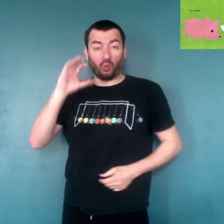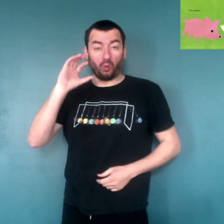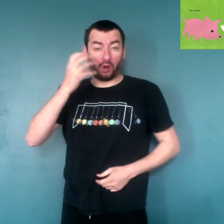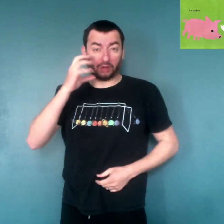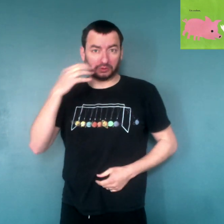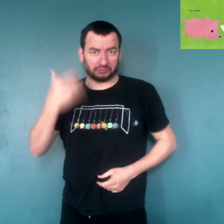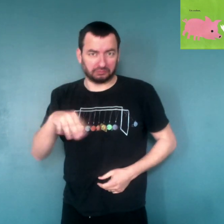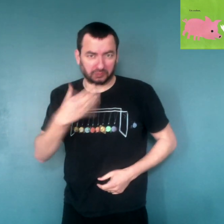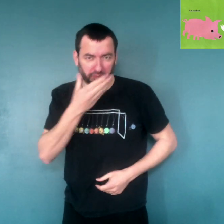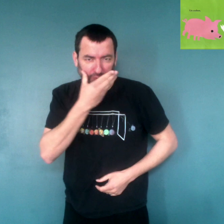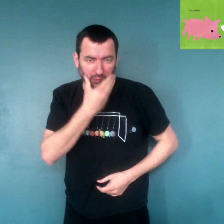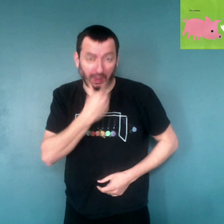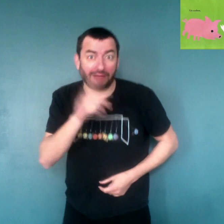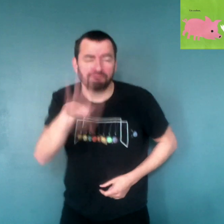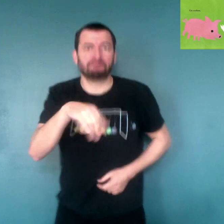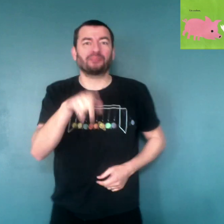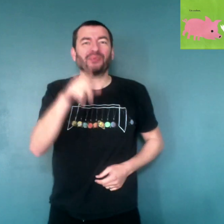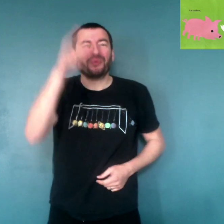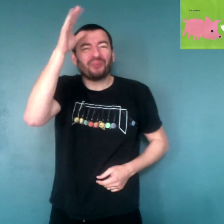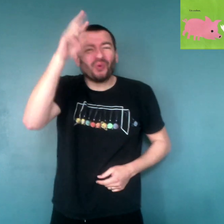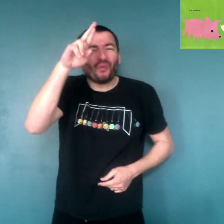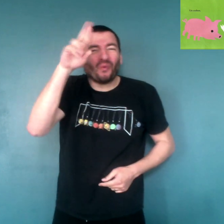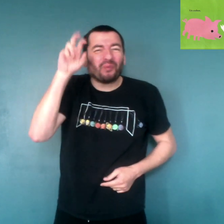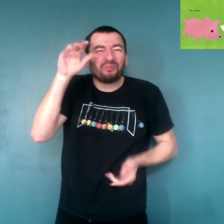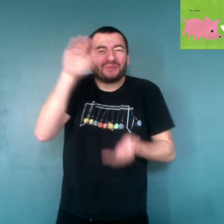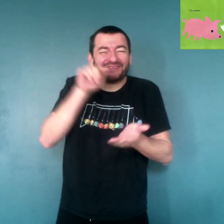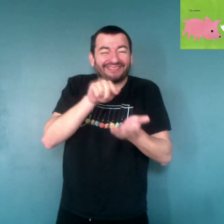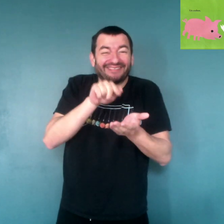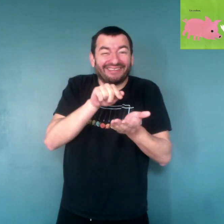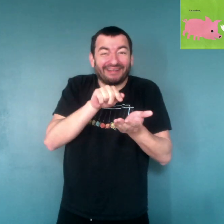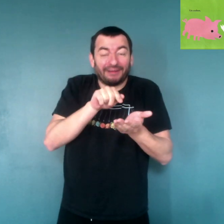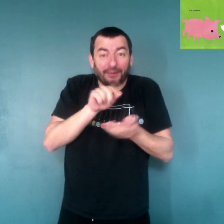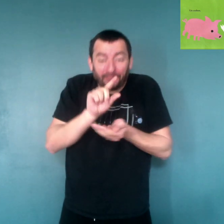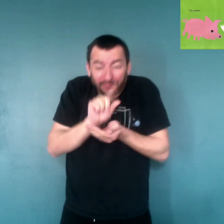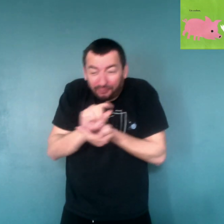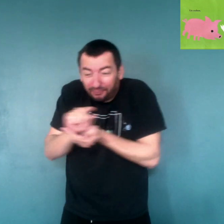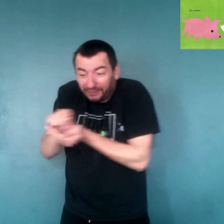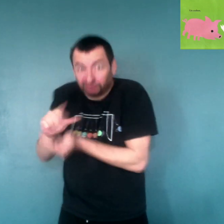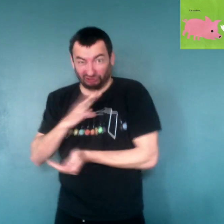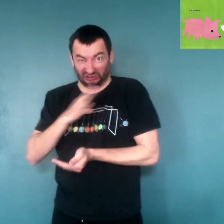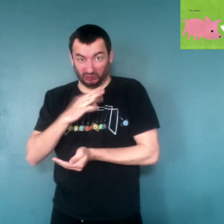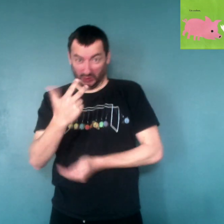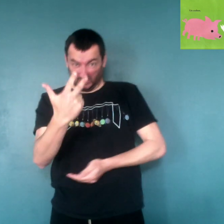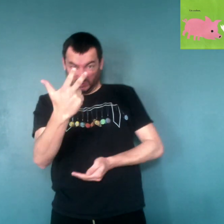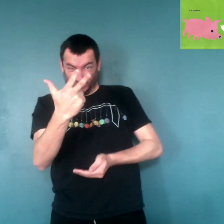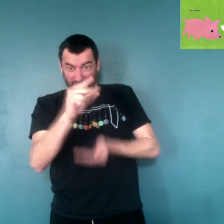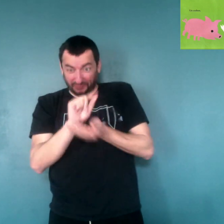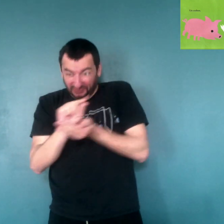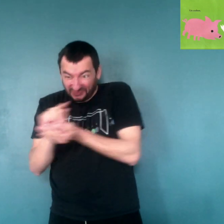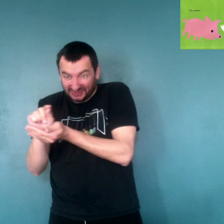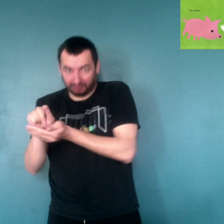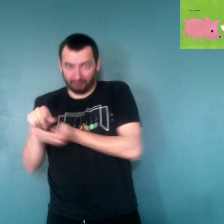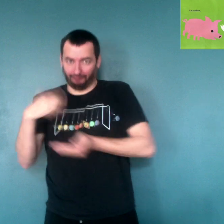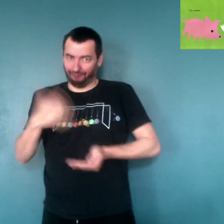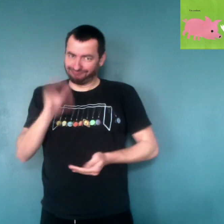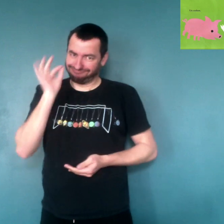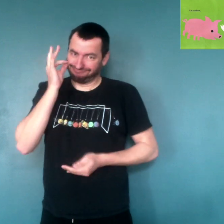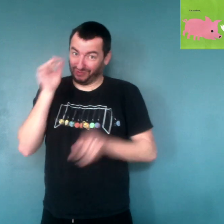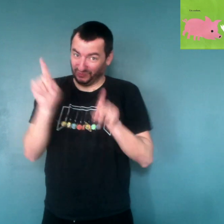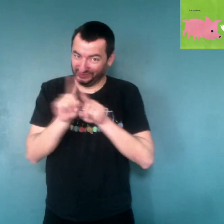un plumage orange magnifique. Et la petite poule rousse a aussi trois petits poussins. Oh, qu'est-ce qu'ils